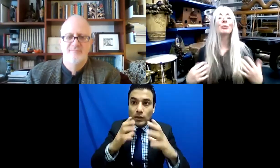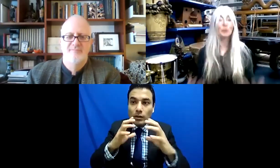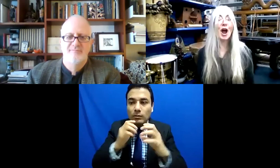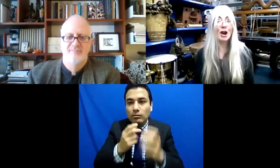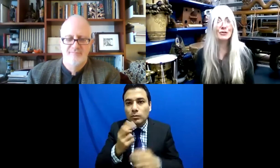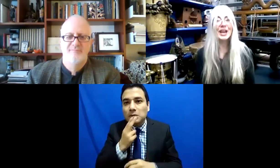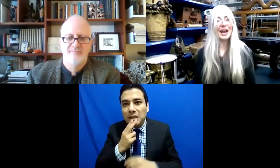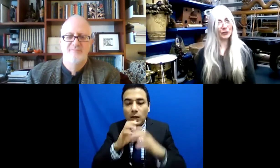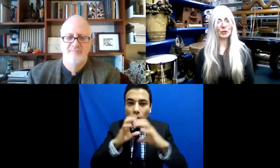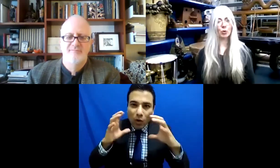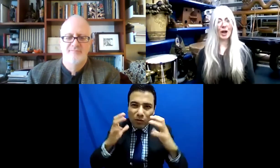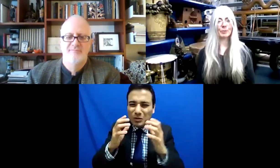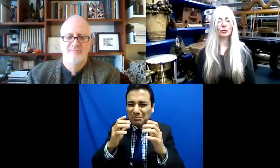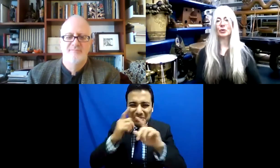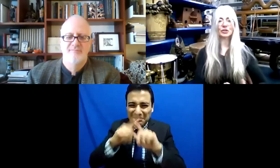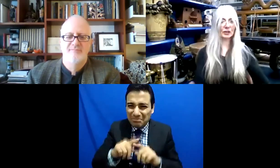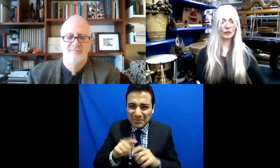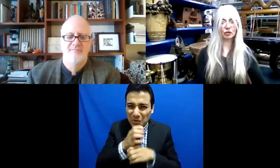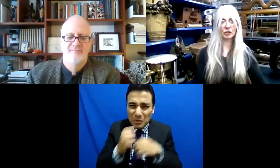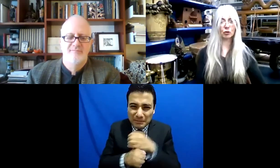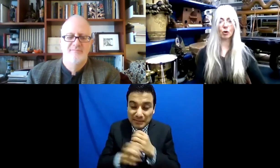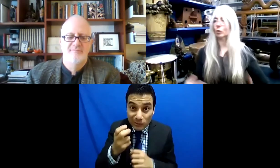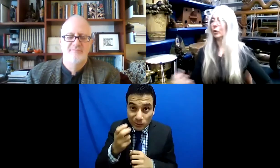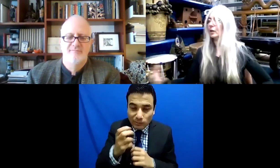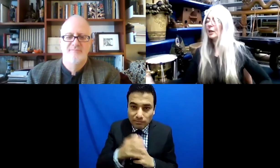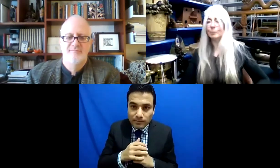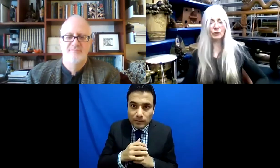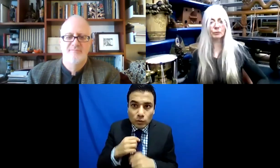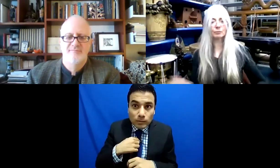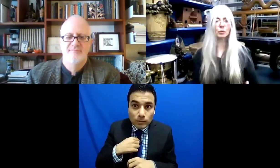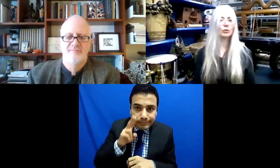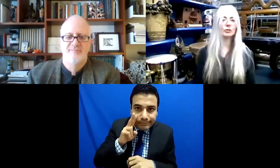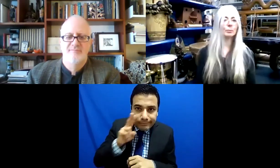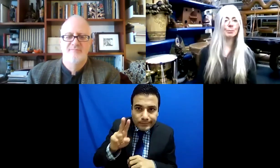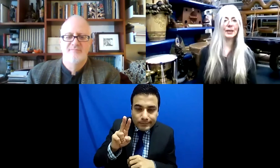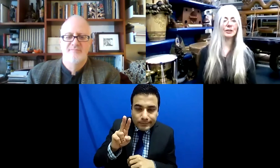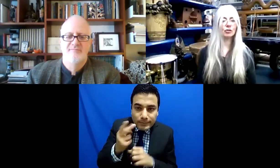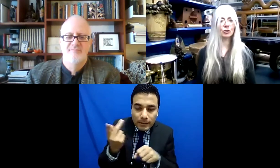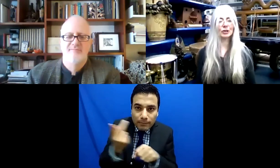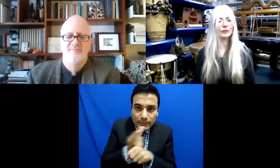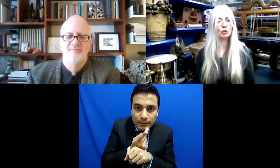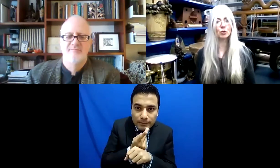definitivamente ahí estás observando lo que pasa cuando